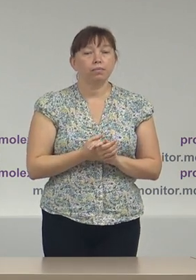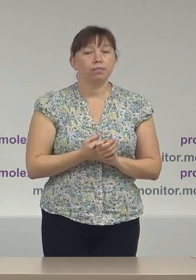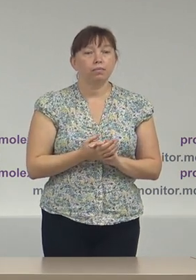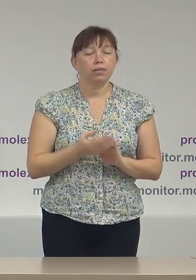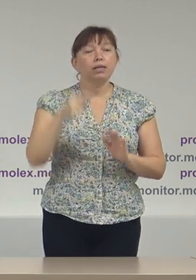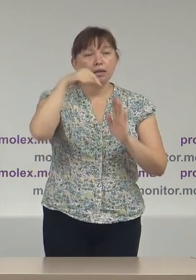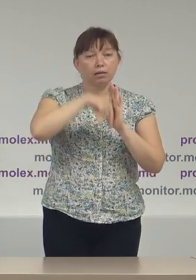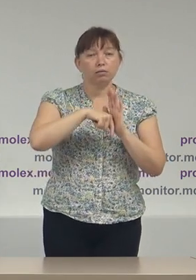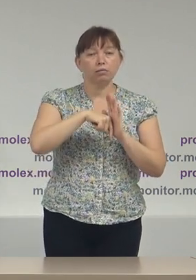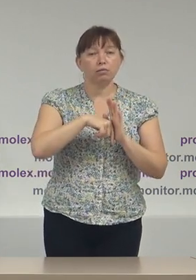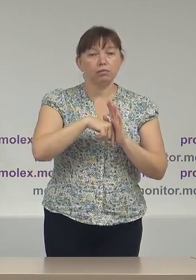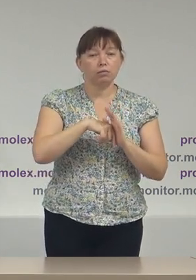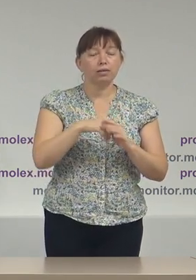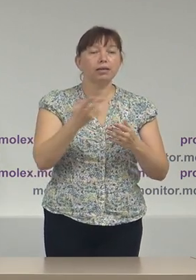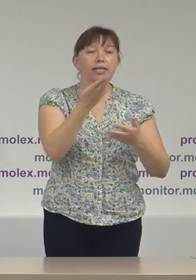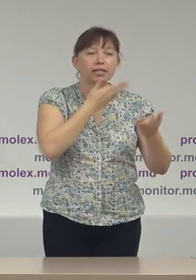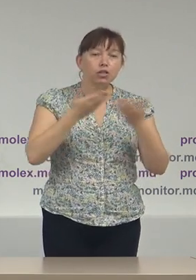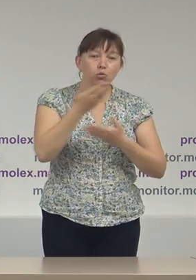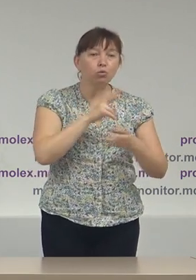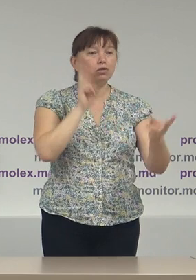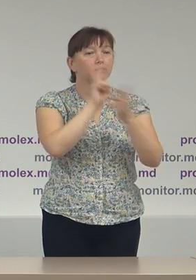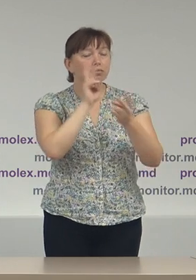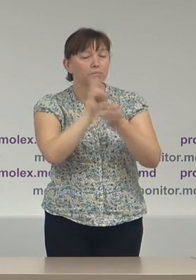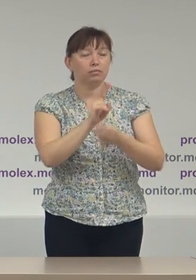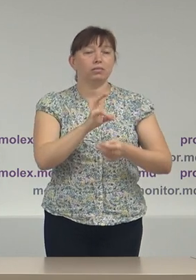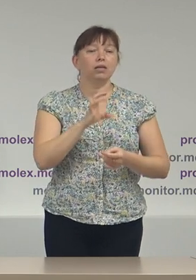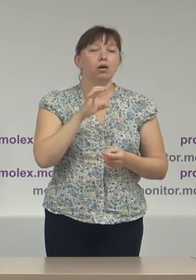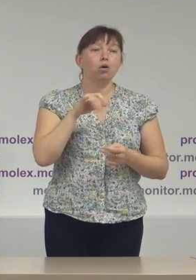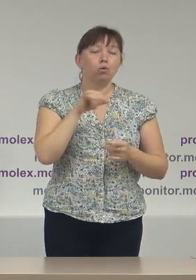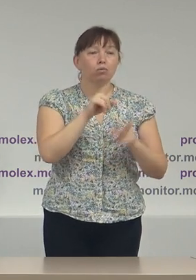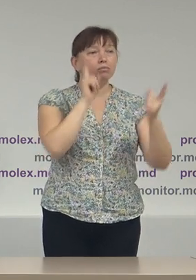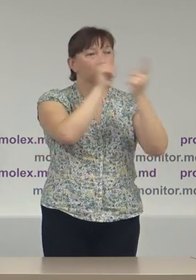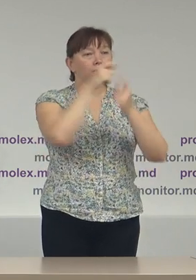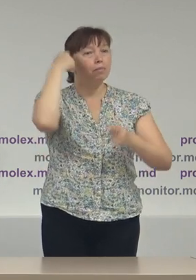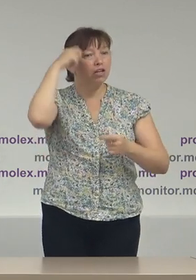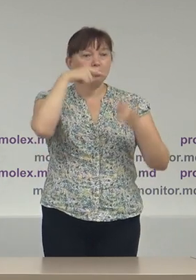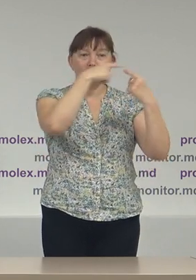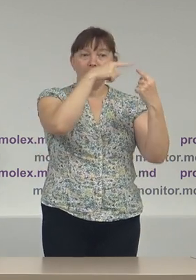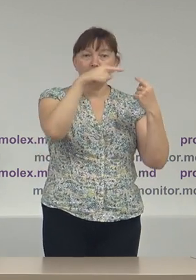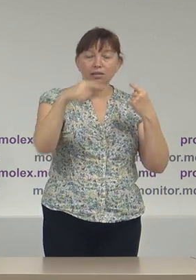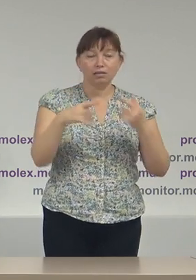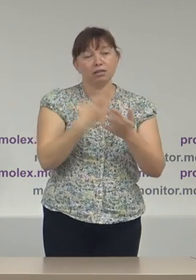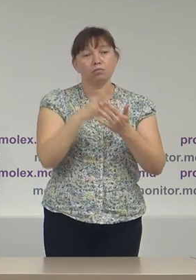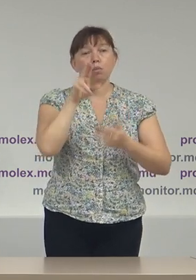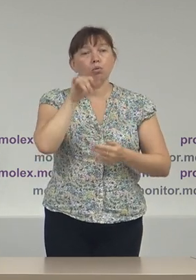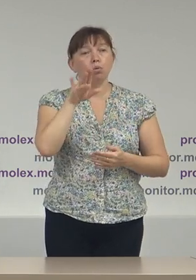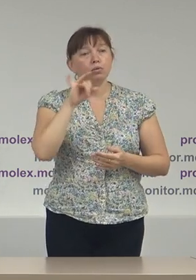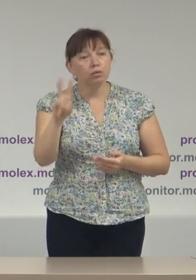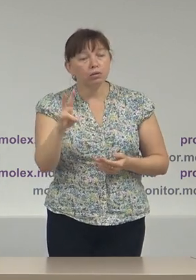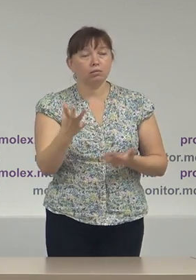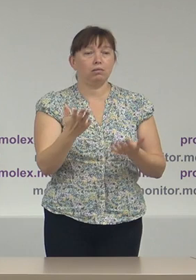întrevederele și discuțiile și cu șef de stat, fiind vorba de domnul Putin și